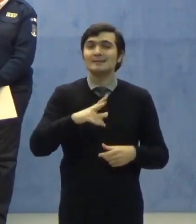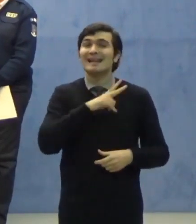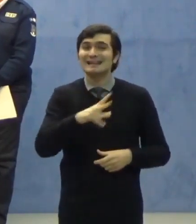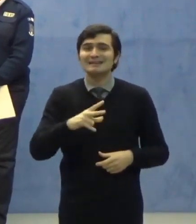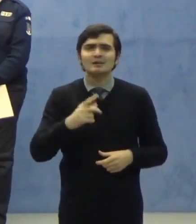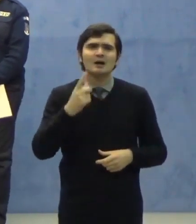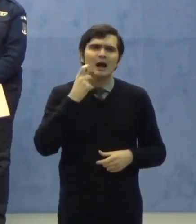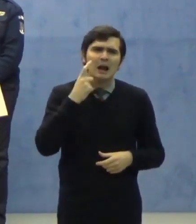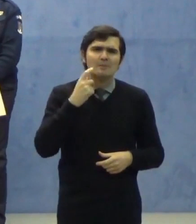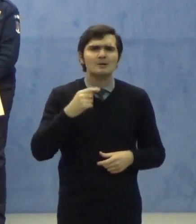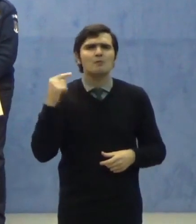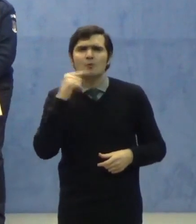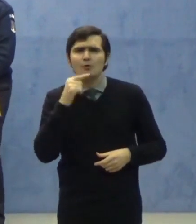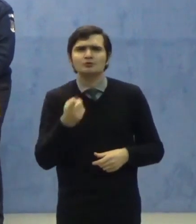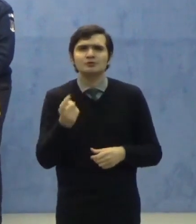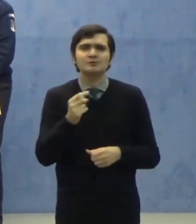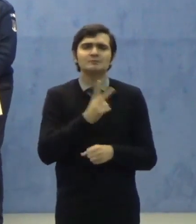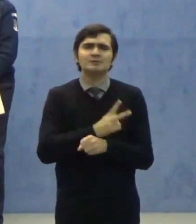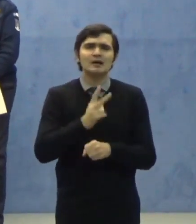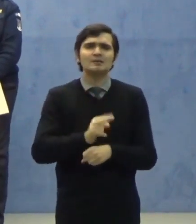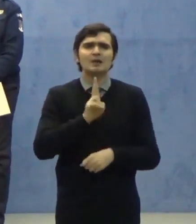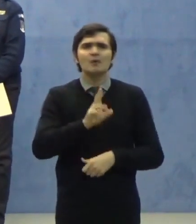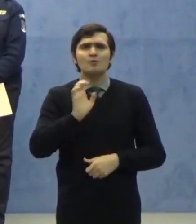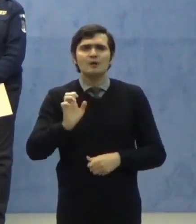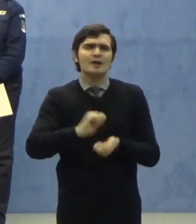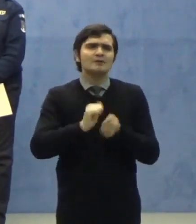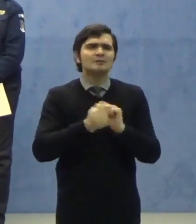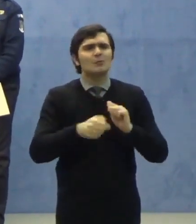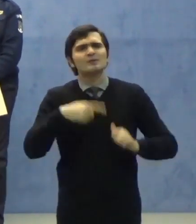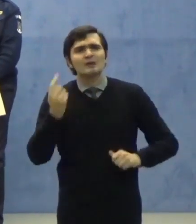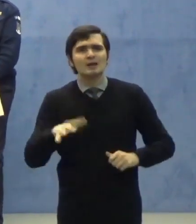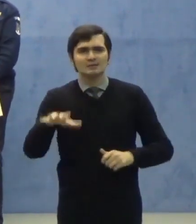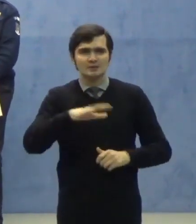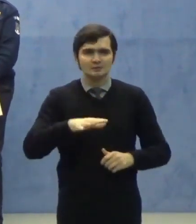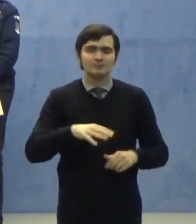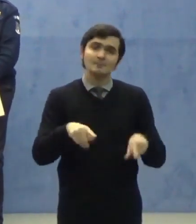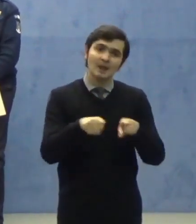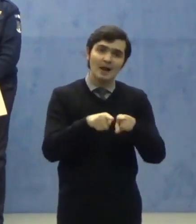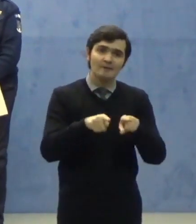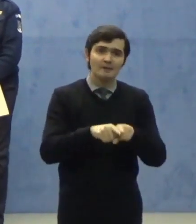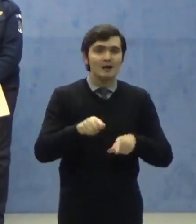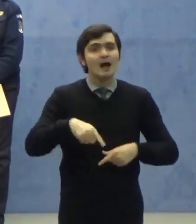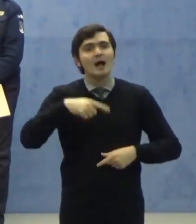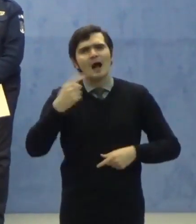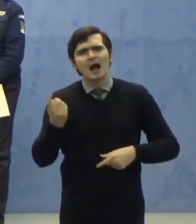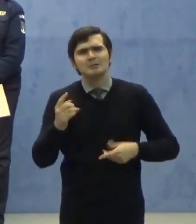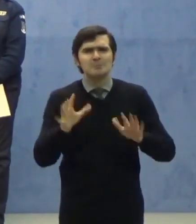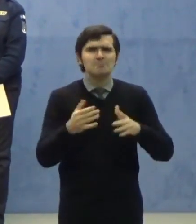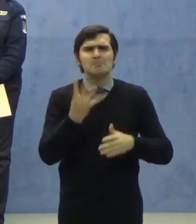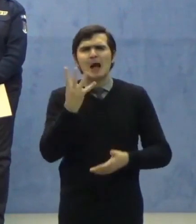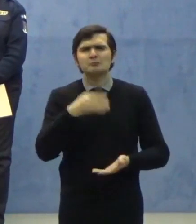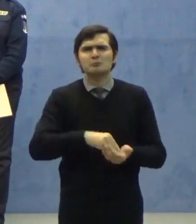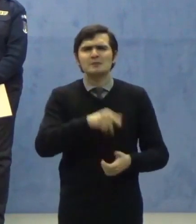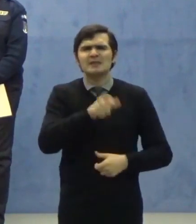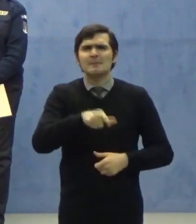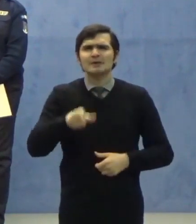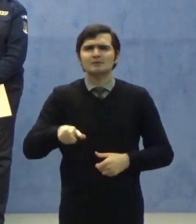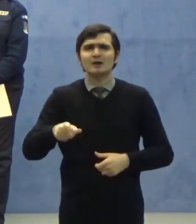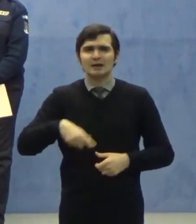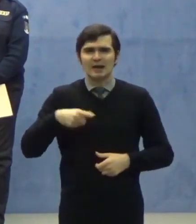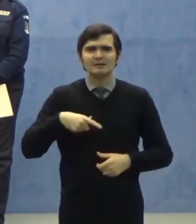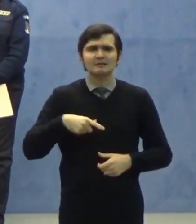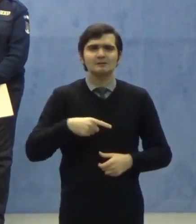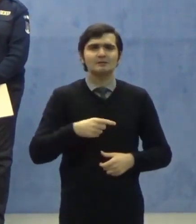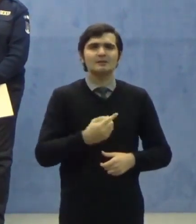din statele Uniunii Europene sau din alte zone. De asemenea, alte aproximativ 4.000 de persoane aflate în autoizolare